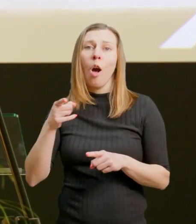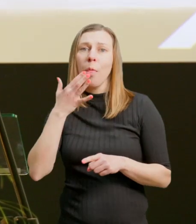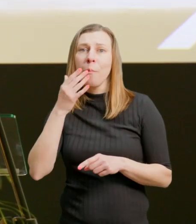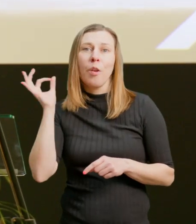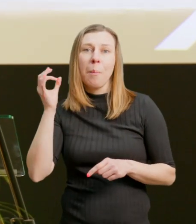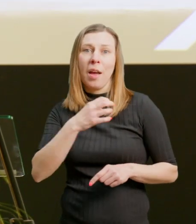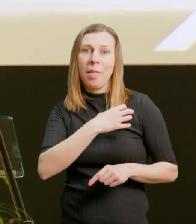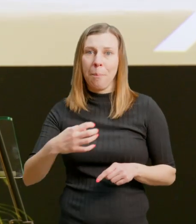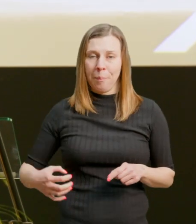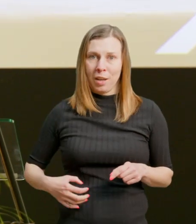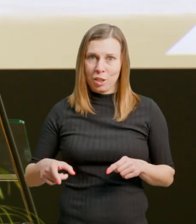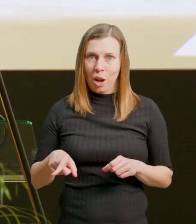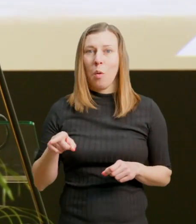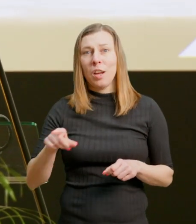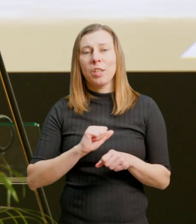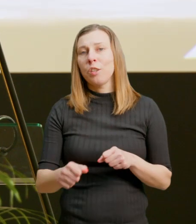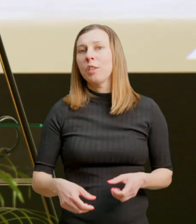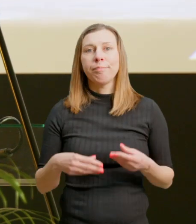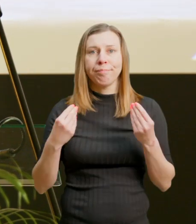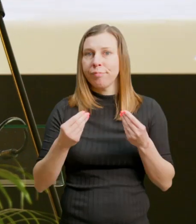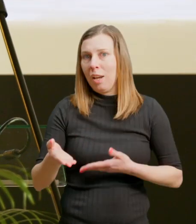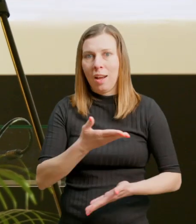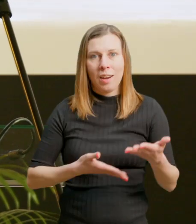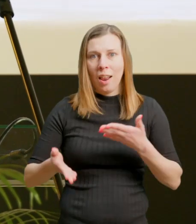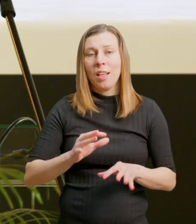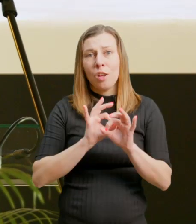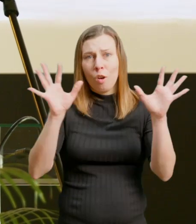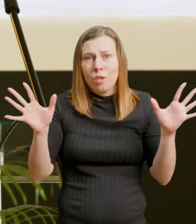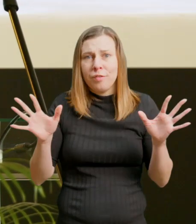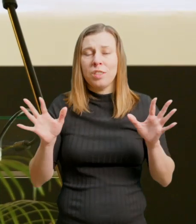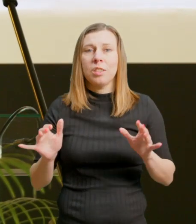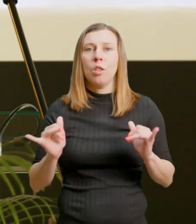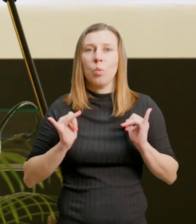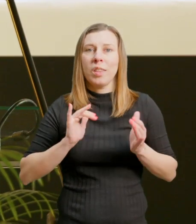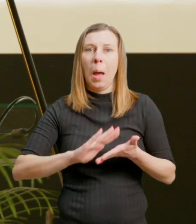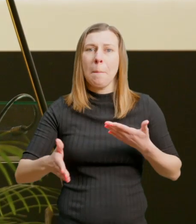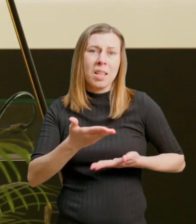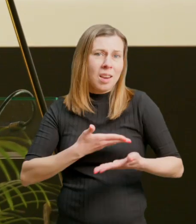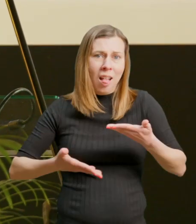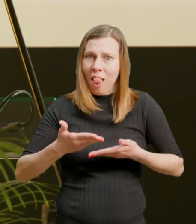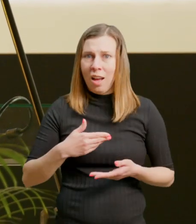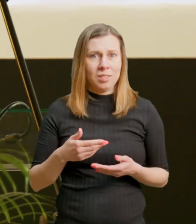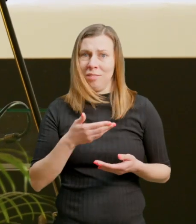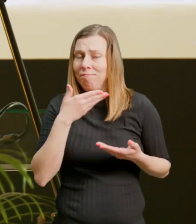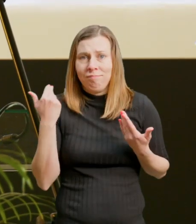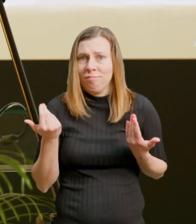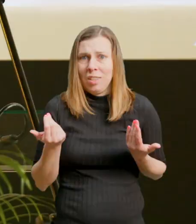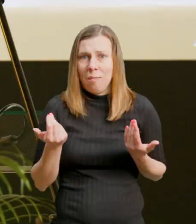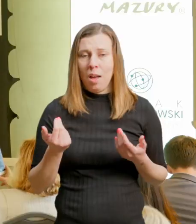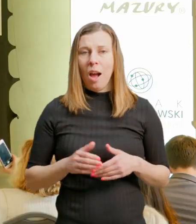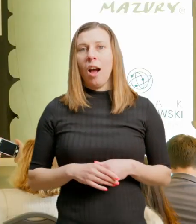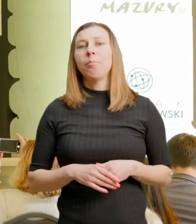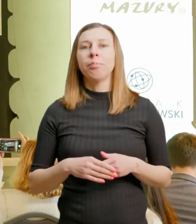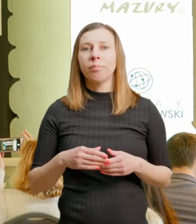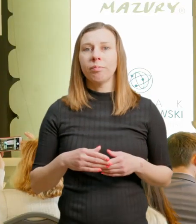marszałek wspomniała. To jest niesamowita relacja i to jest oczywiste, że turystyka bez takich relacji nie istnieje.